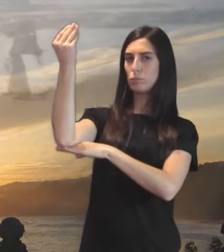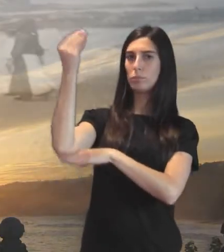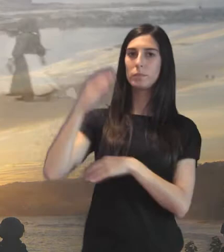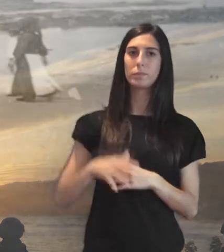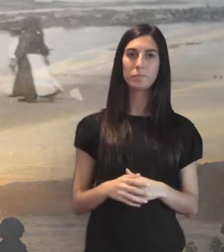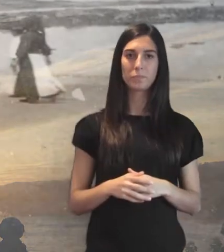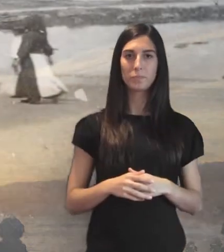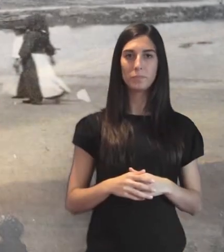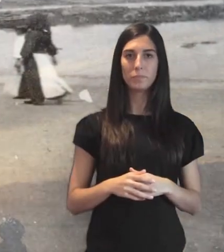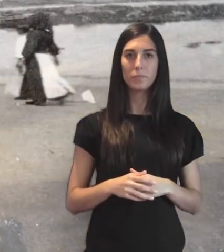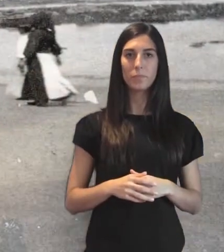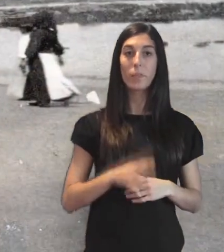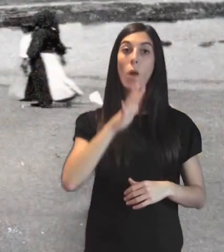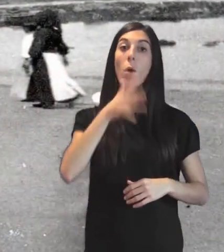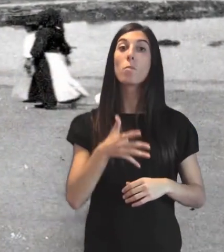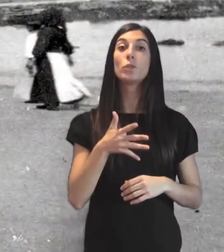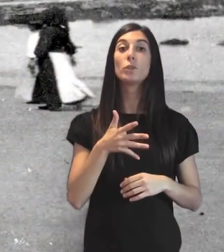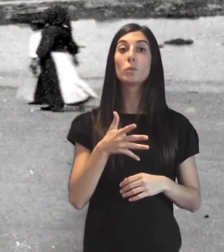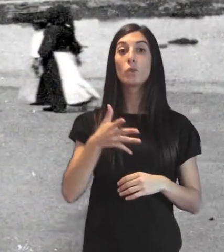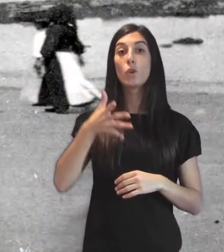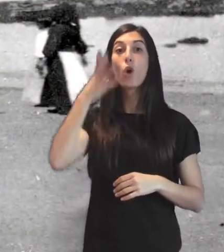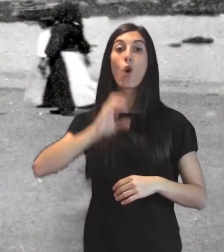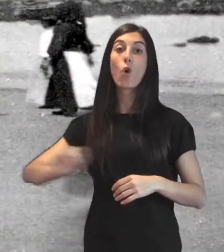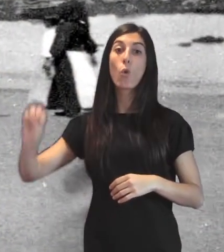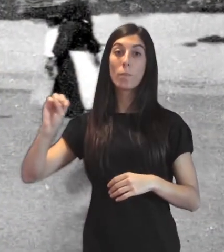esfuerzos de las históricas pescadoras de comillas.